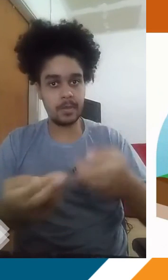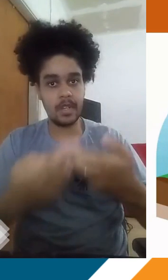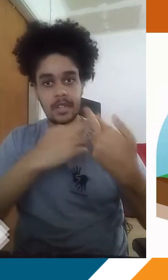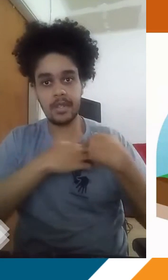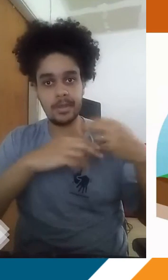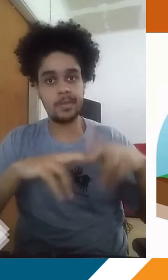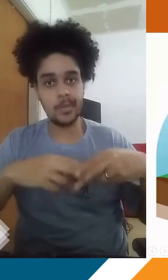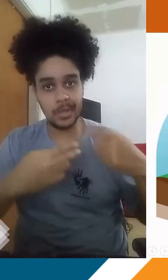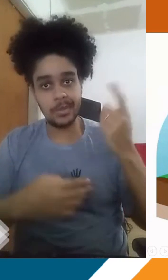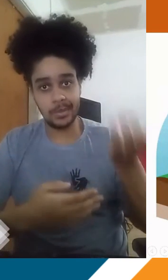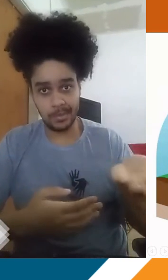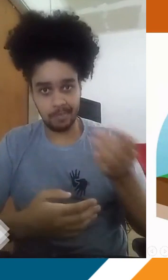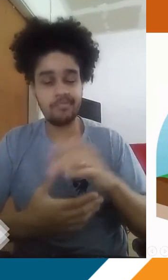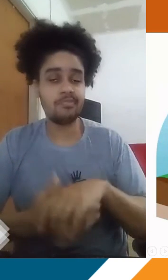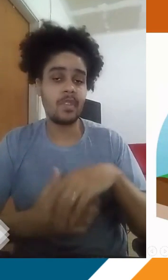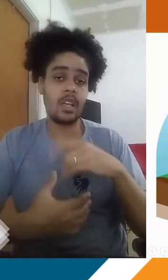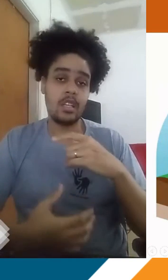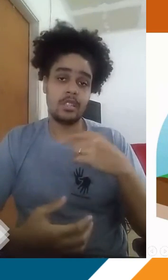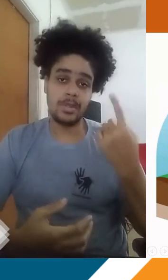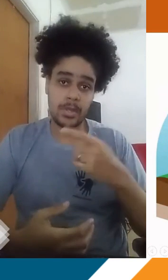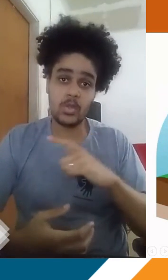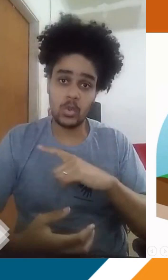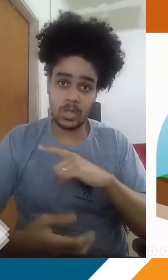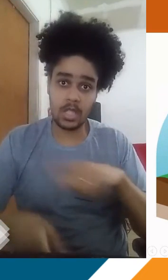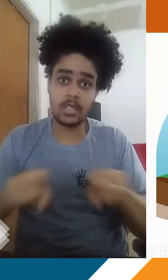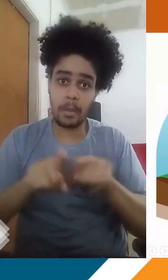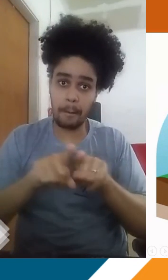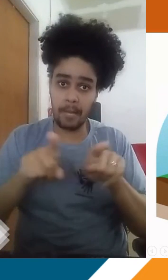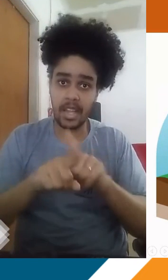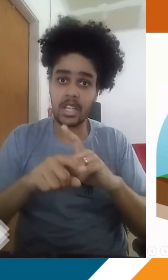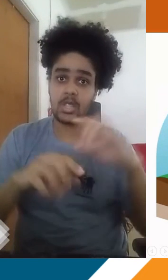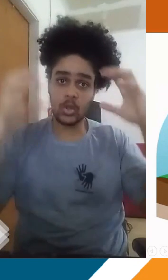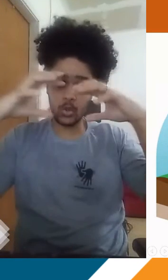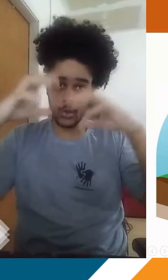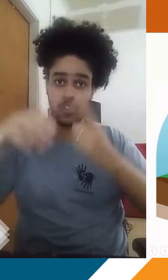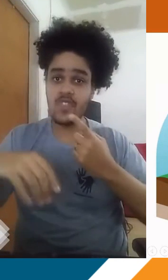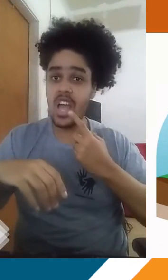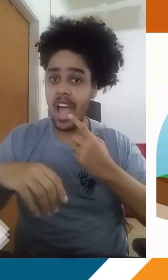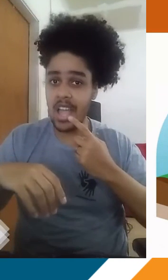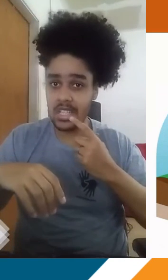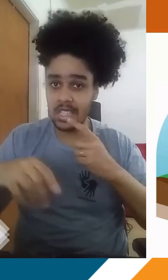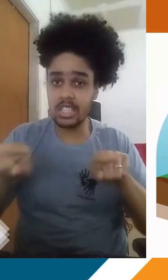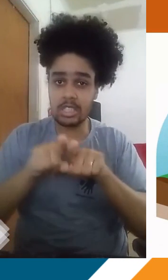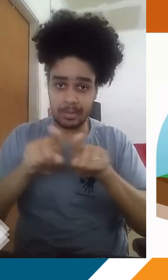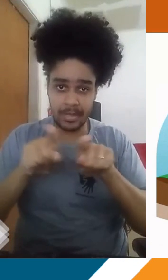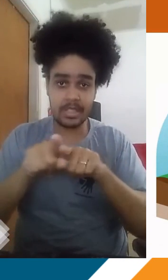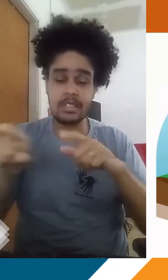uma das principais responsáveis por isso. E aí a gente tem, além da chuva ácida, uma outra questão que eu falei para vocês,